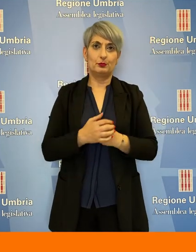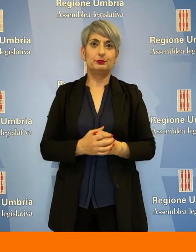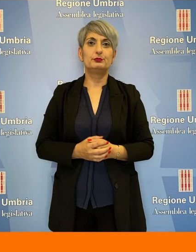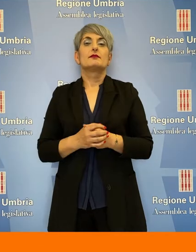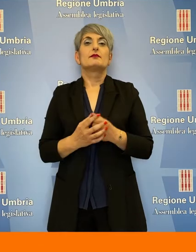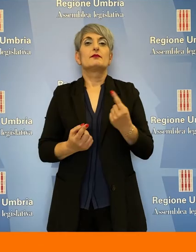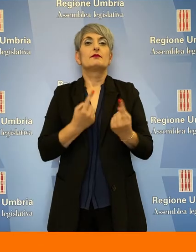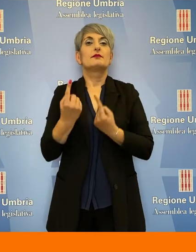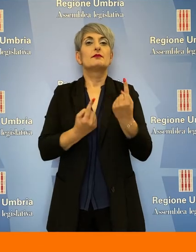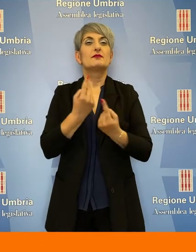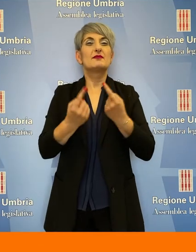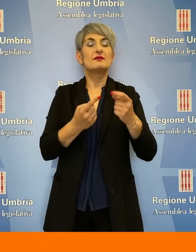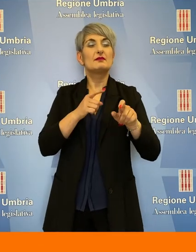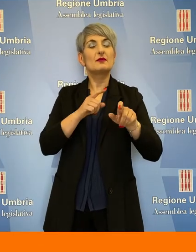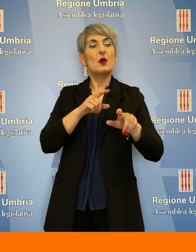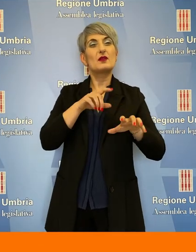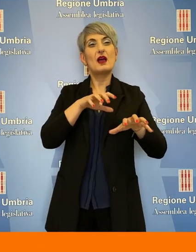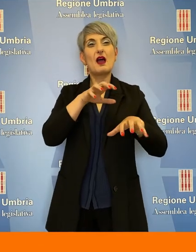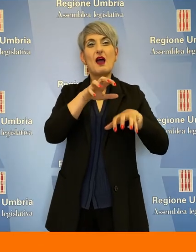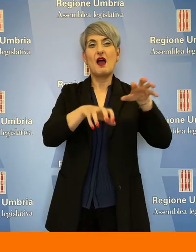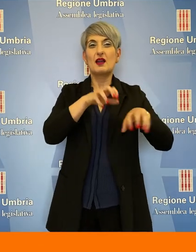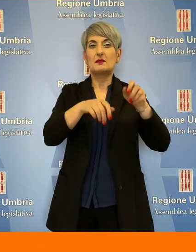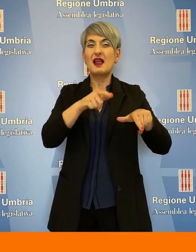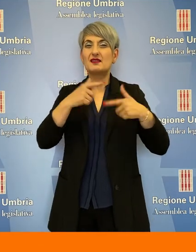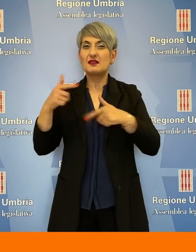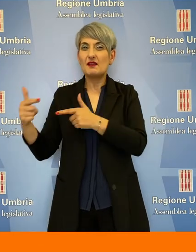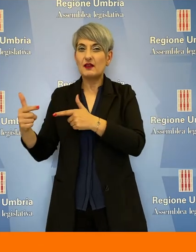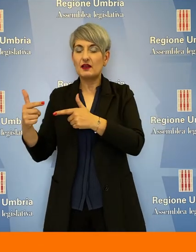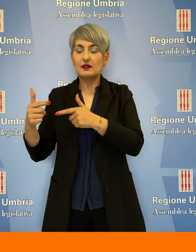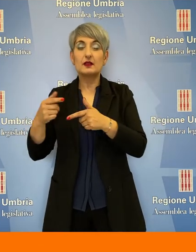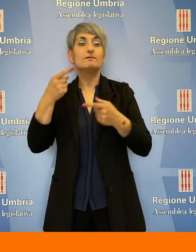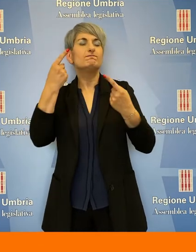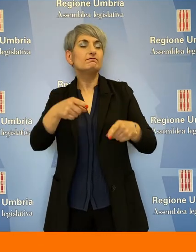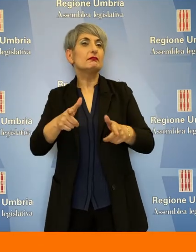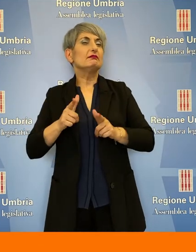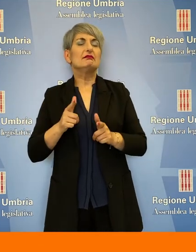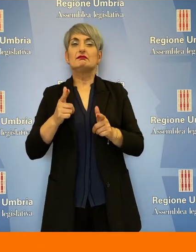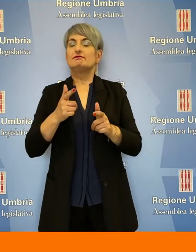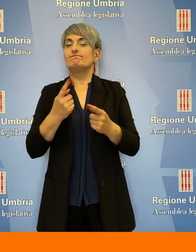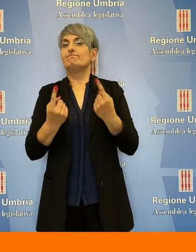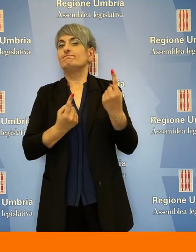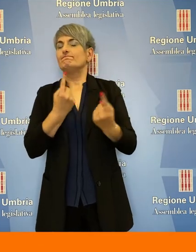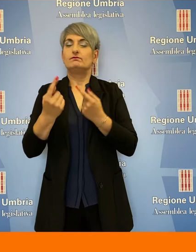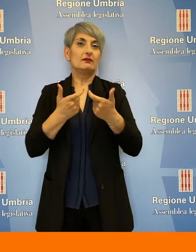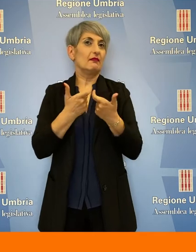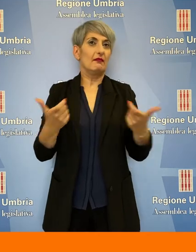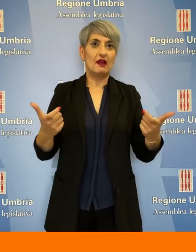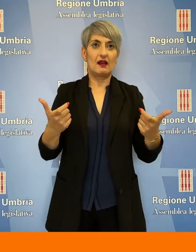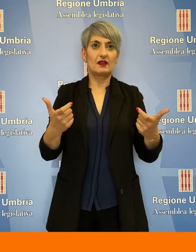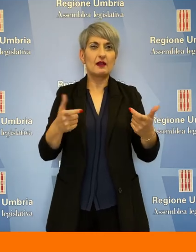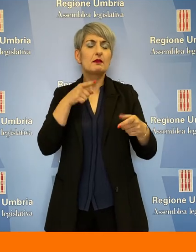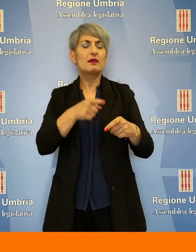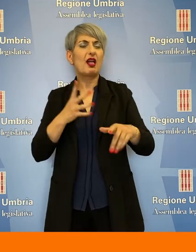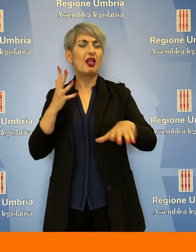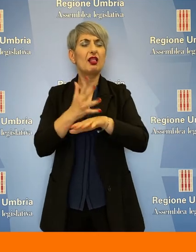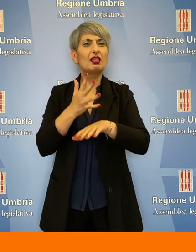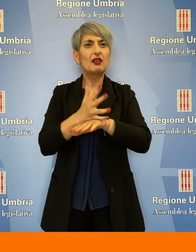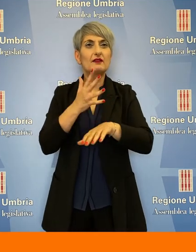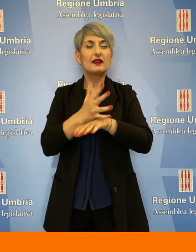Quella provocata dalla fauna selvatica è una situazione gravissima. Per intervenire sui danni provocati al